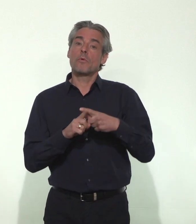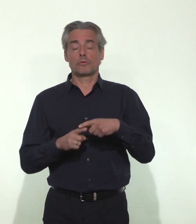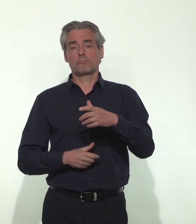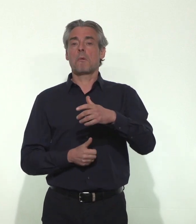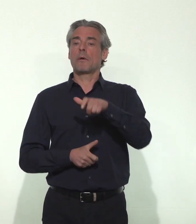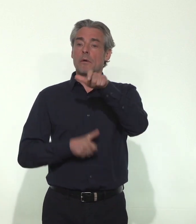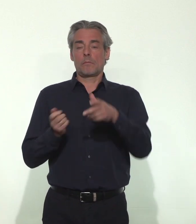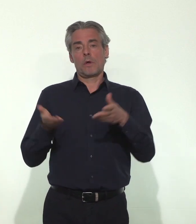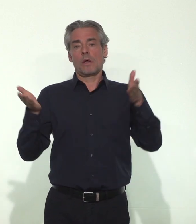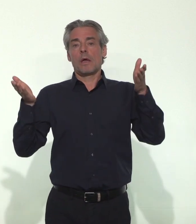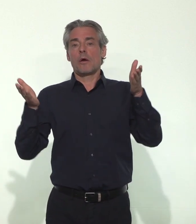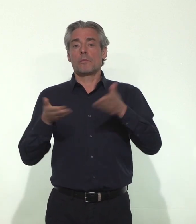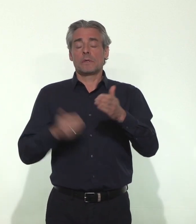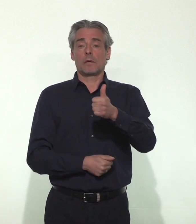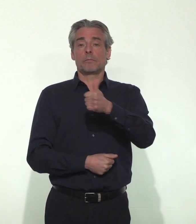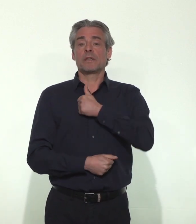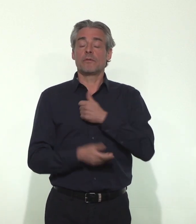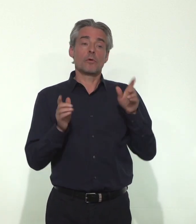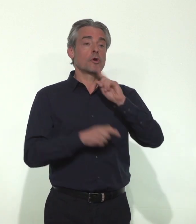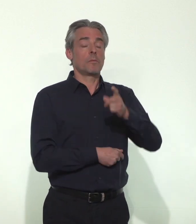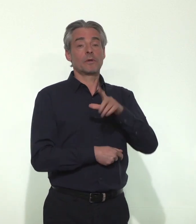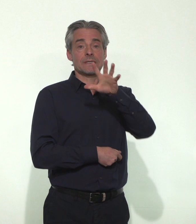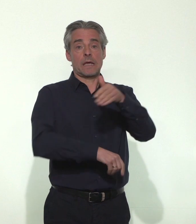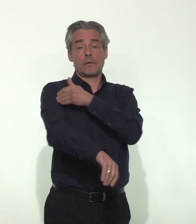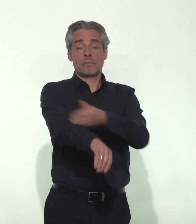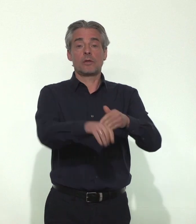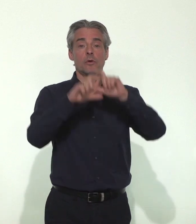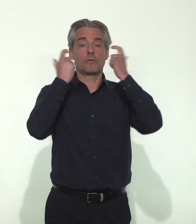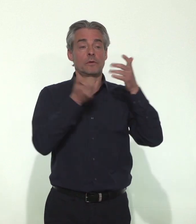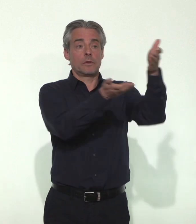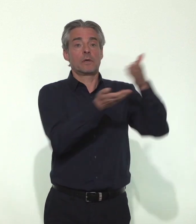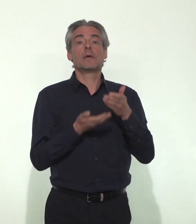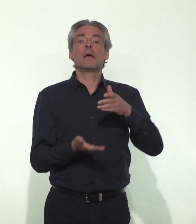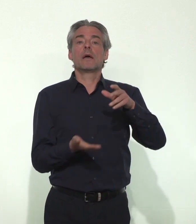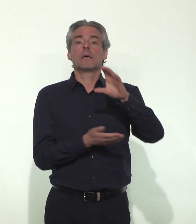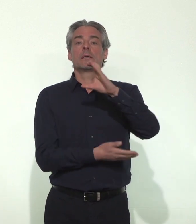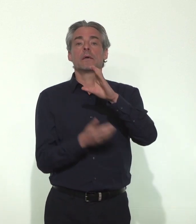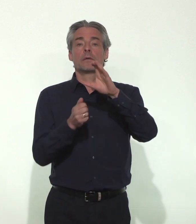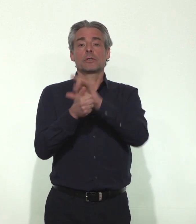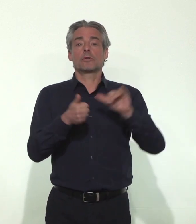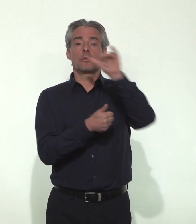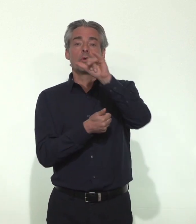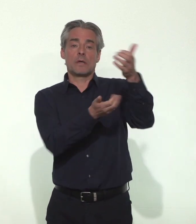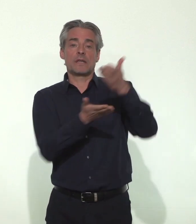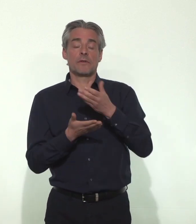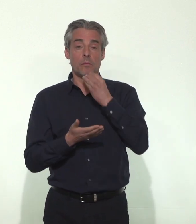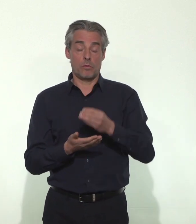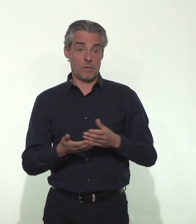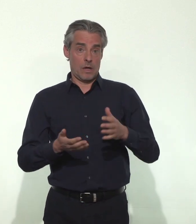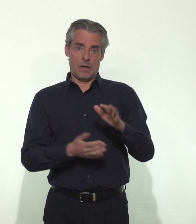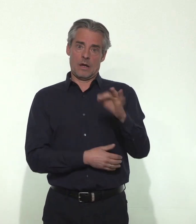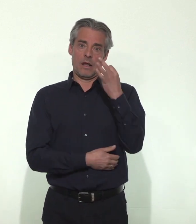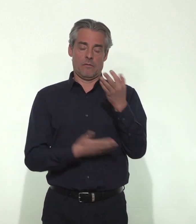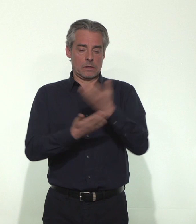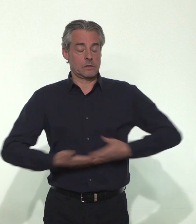privés ont réalisé une commande de 5 millions de masques arrivés ce soir à l'aéroport de Paris-Charles-de-Gaulle. La France fait face à une